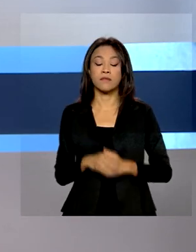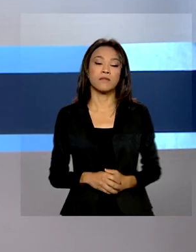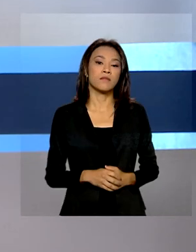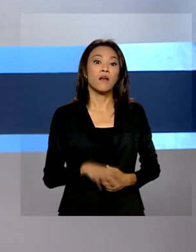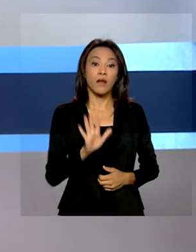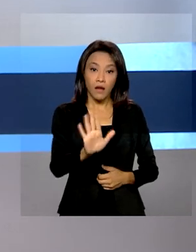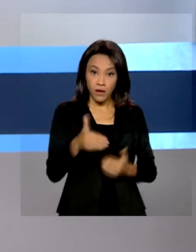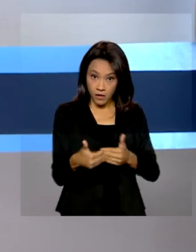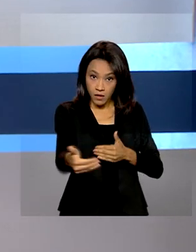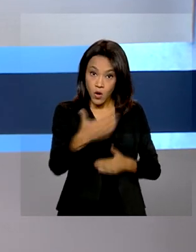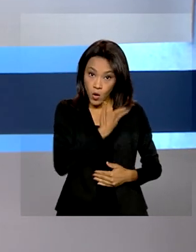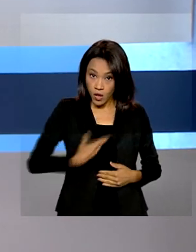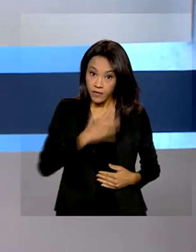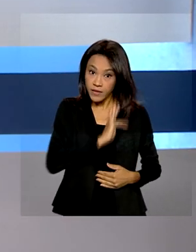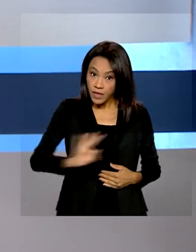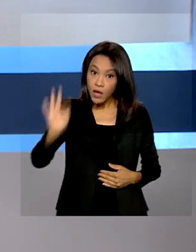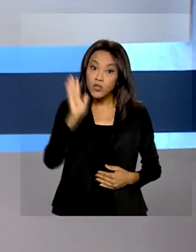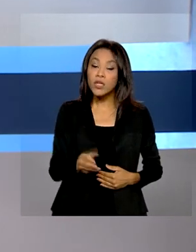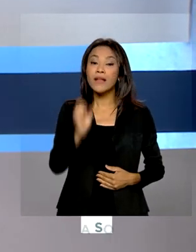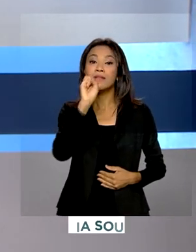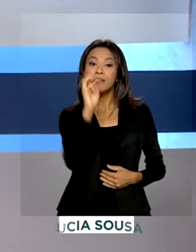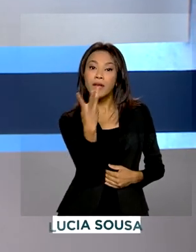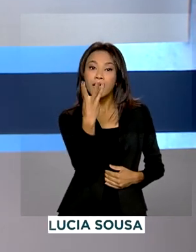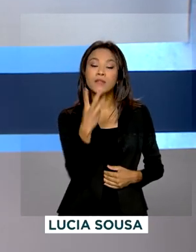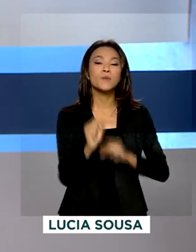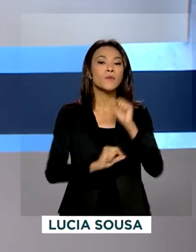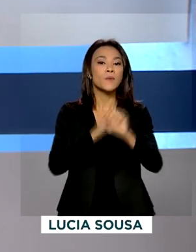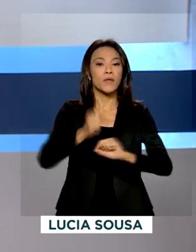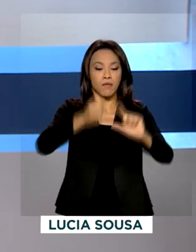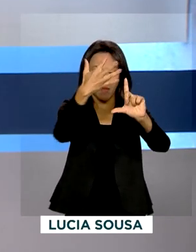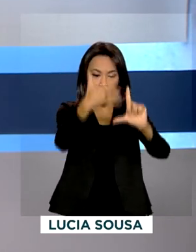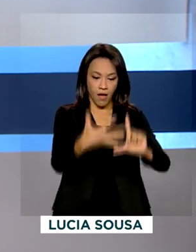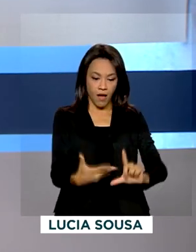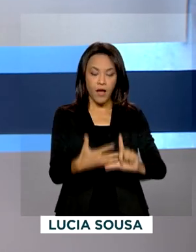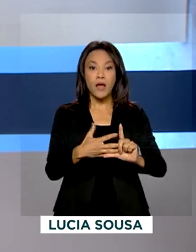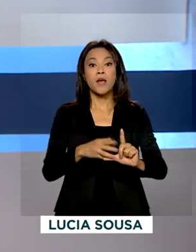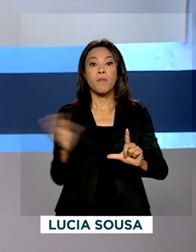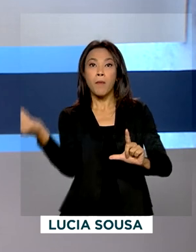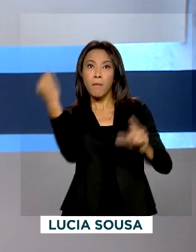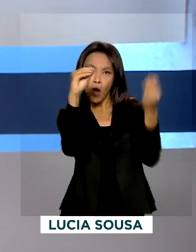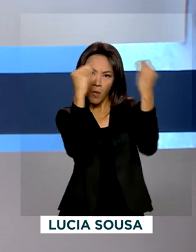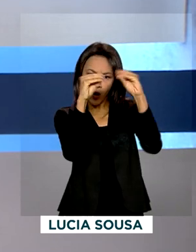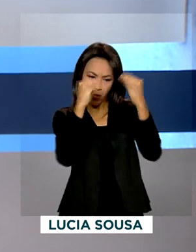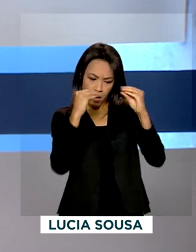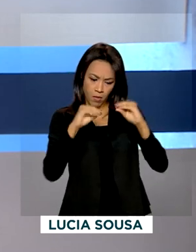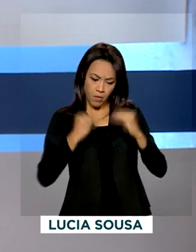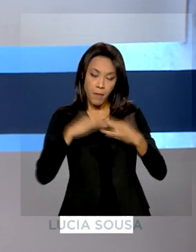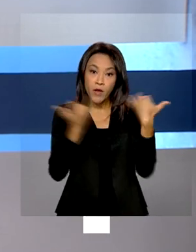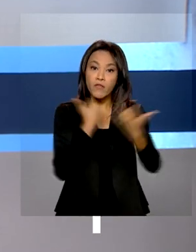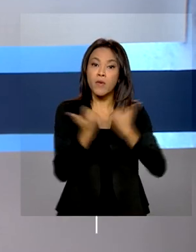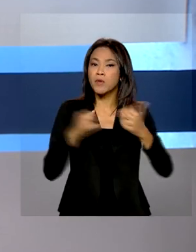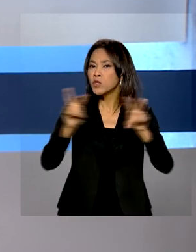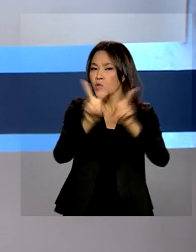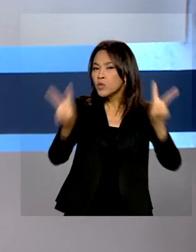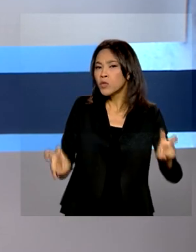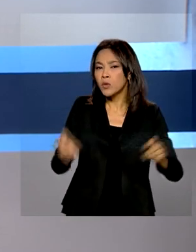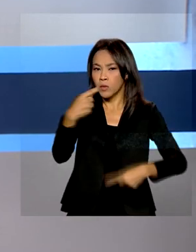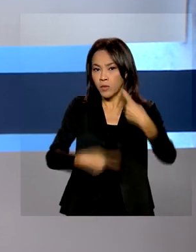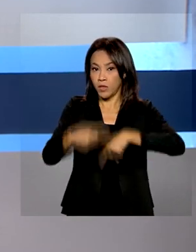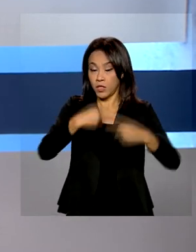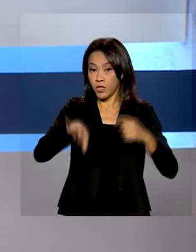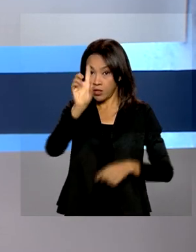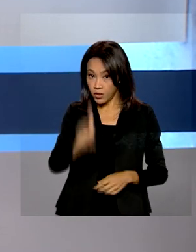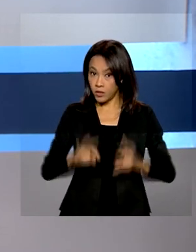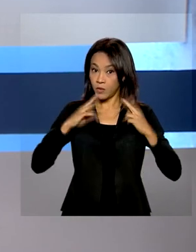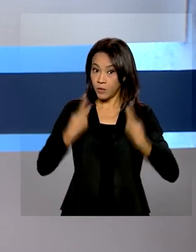E olha, o governo federal lançou três plataformas digitais para unificar informações sobre a política nacional de direitos humanos e